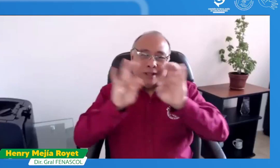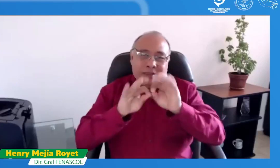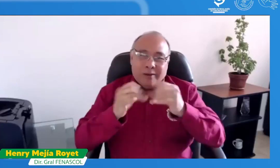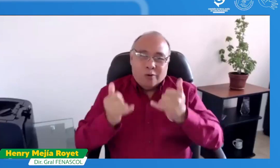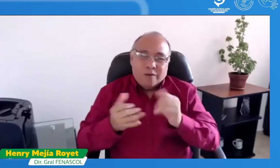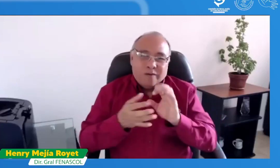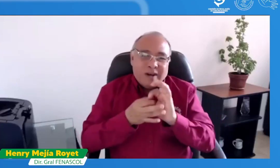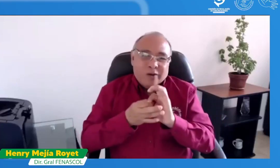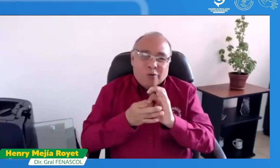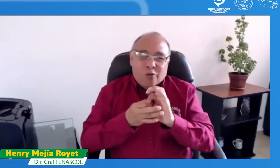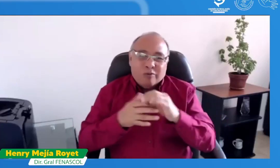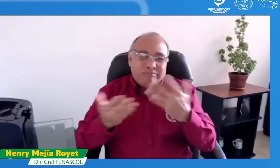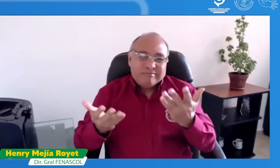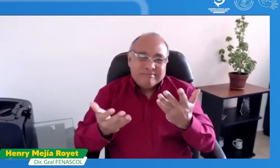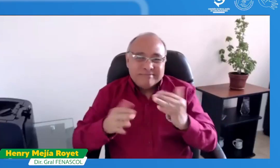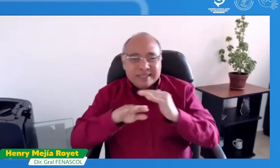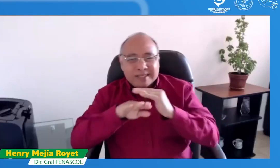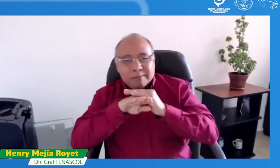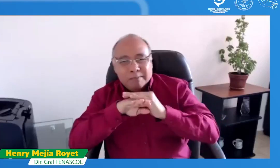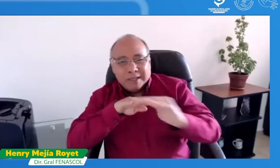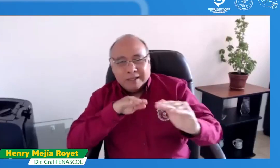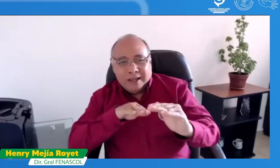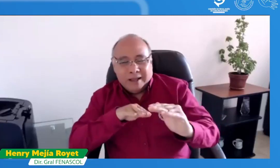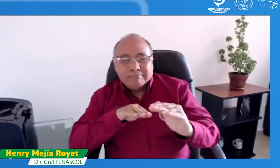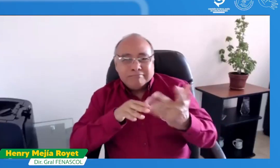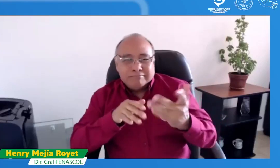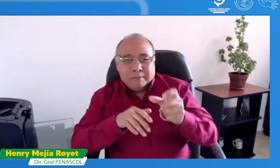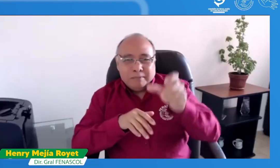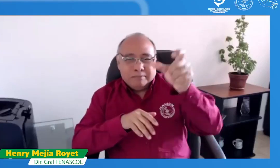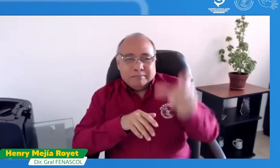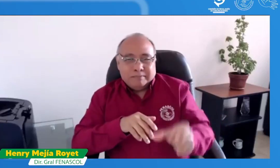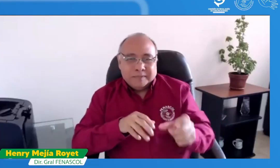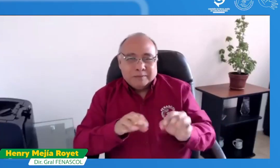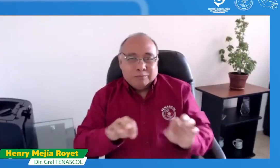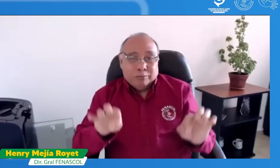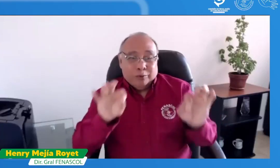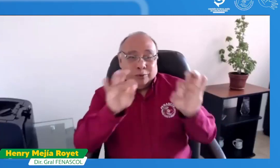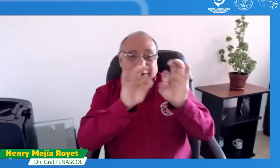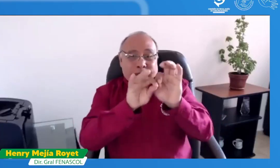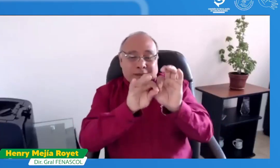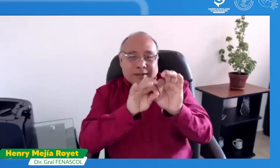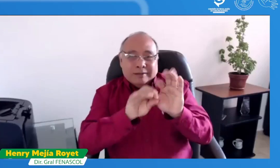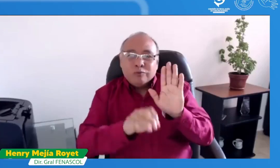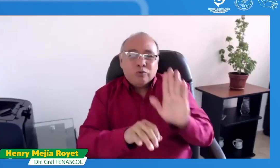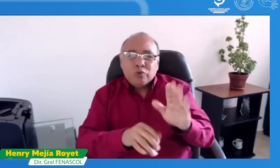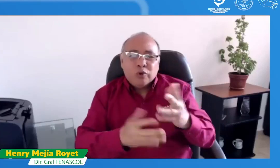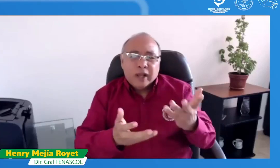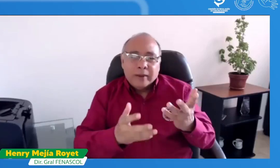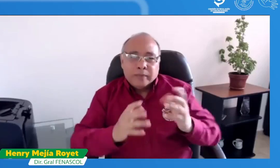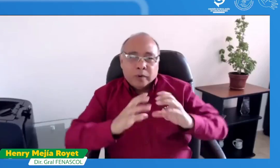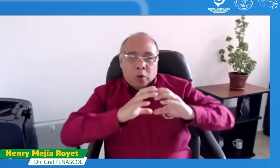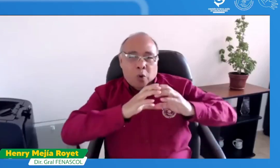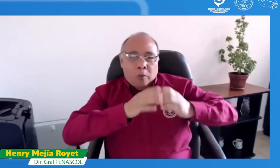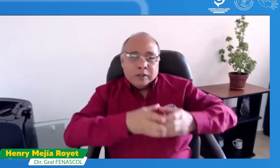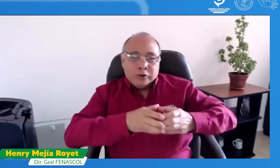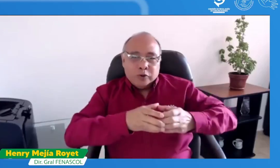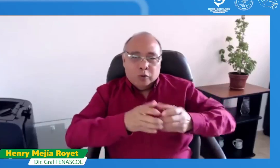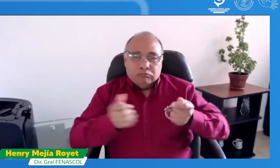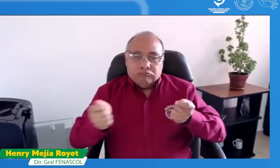reunidos viendo esta emisión de noticienales. El día de hoy, desde la entrevista al director de FENASCOL, tenemos